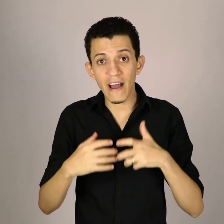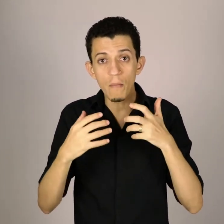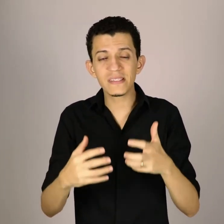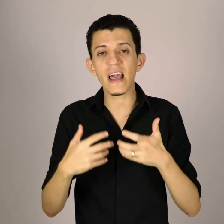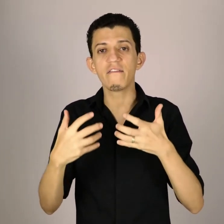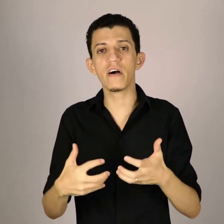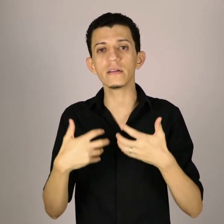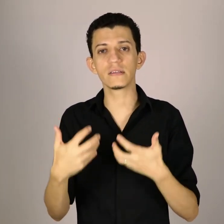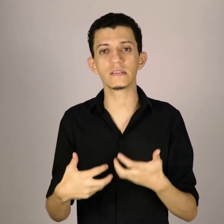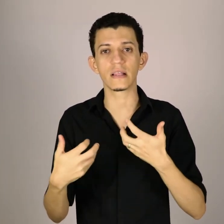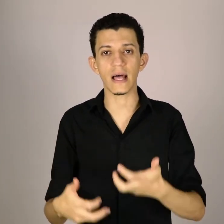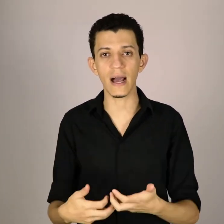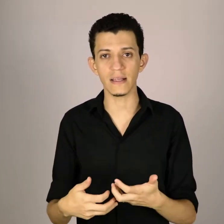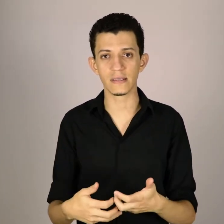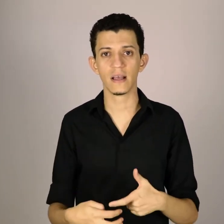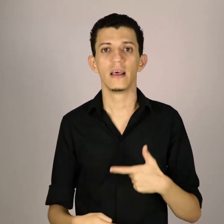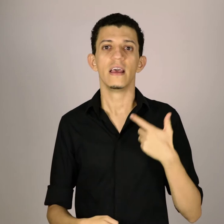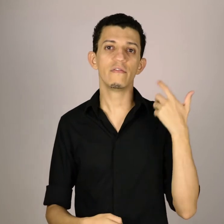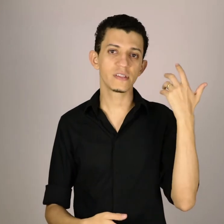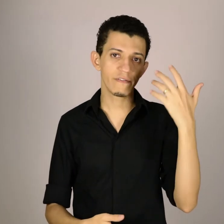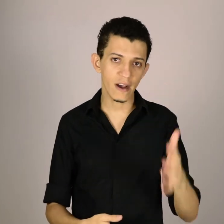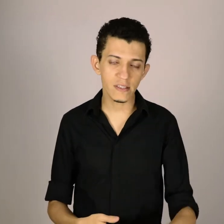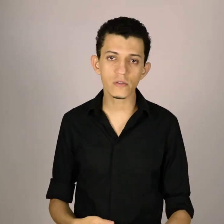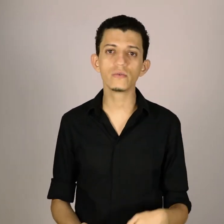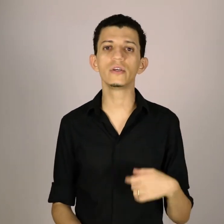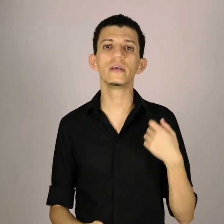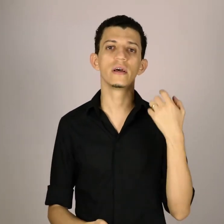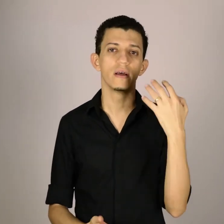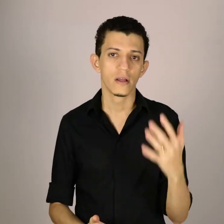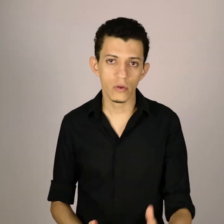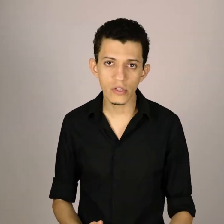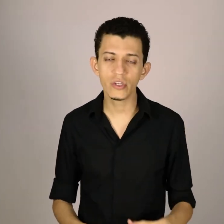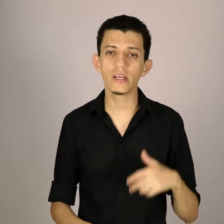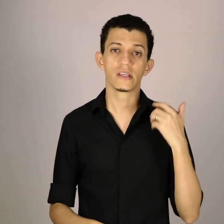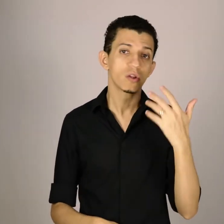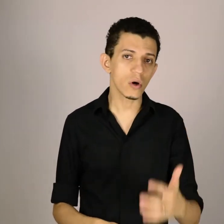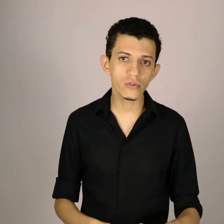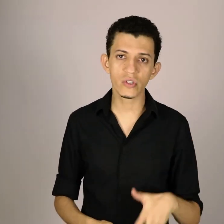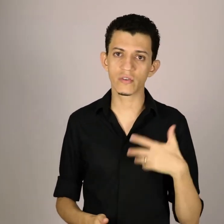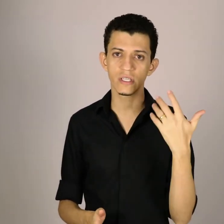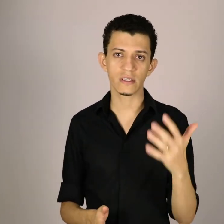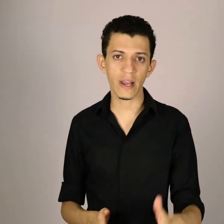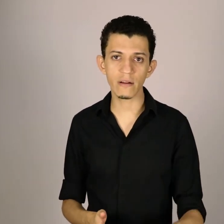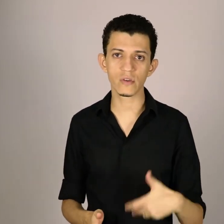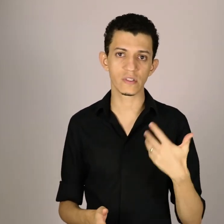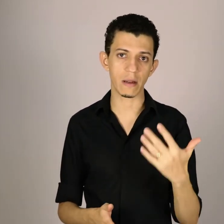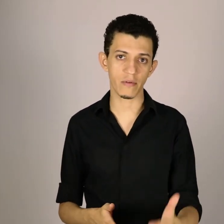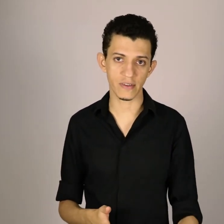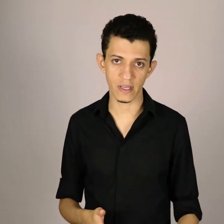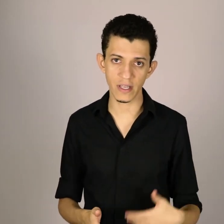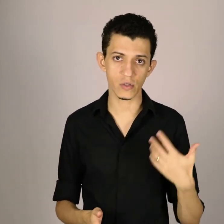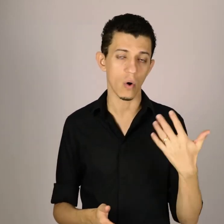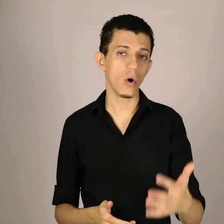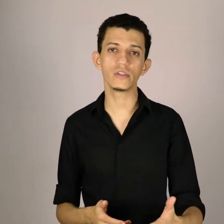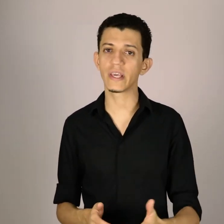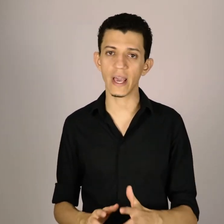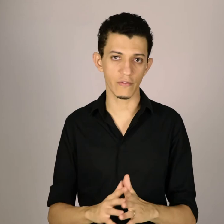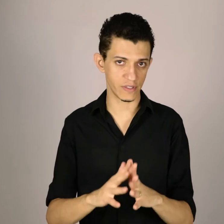observando esses detalhes, e você faz isso um dia, dois dias, todos os dias você treina o seu cérebro a fazer isso, onde quer que você